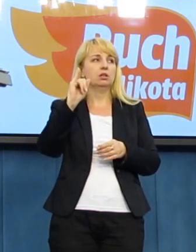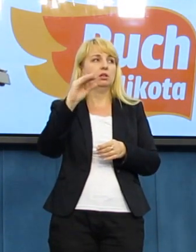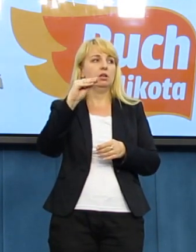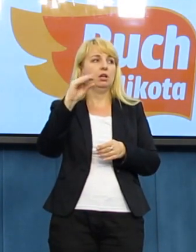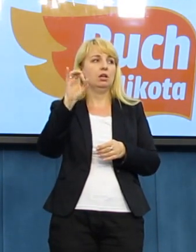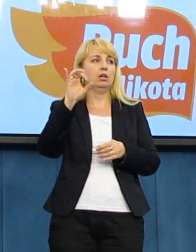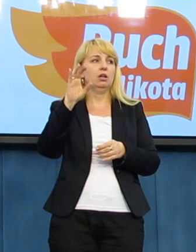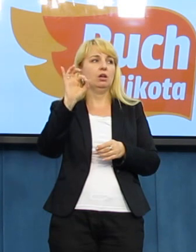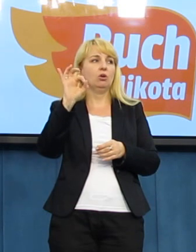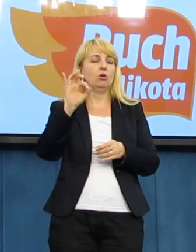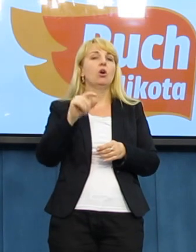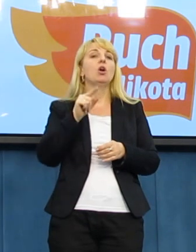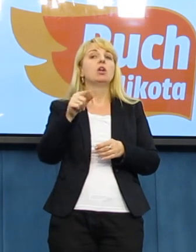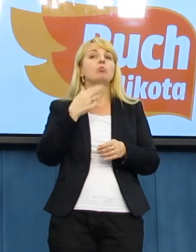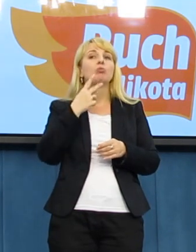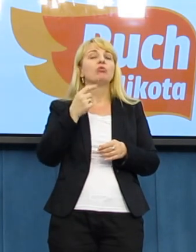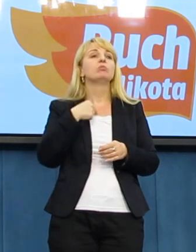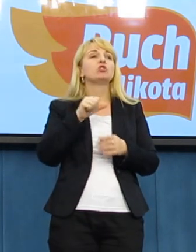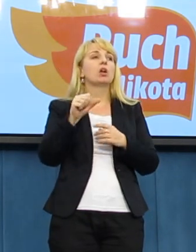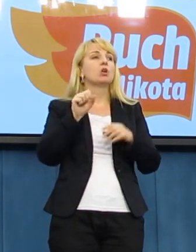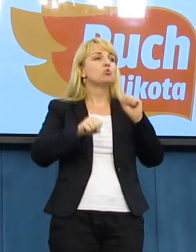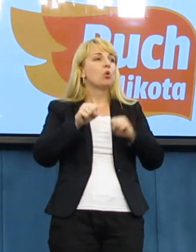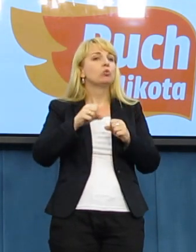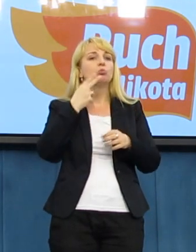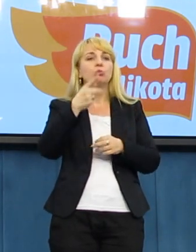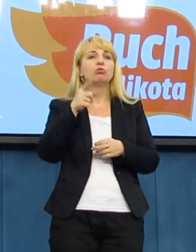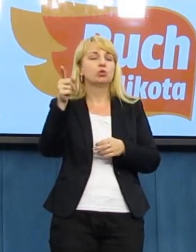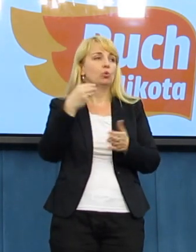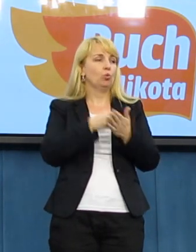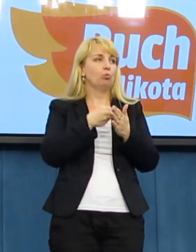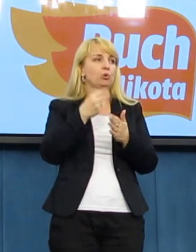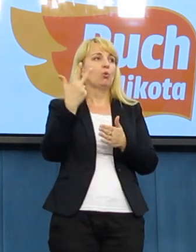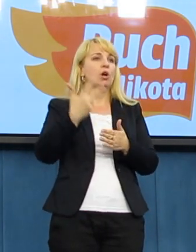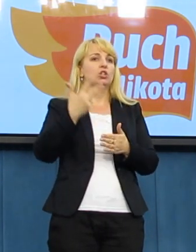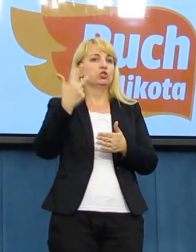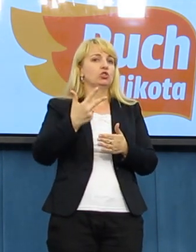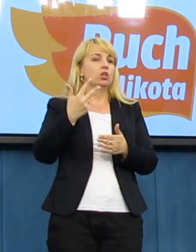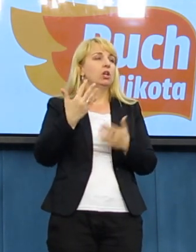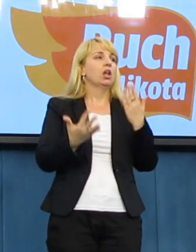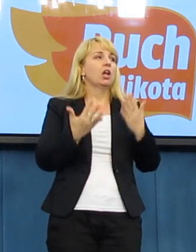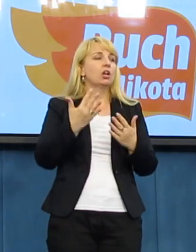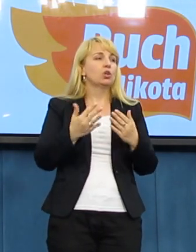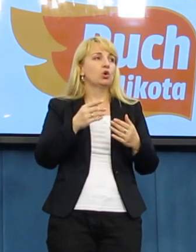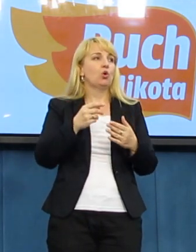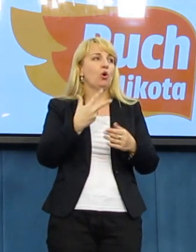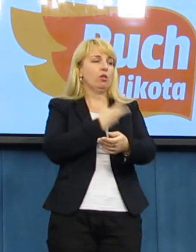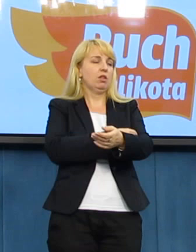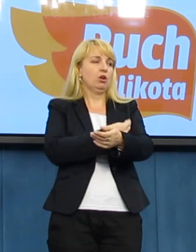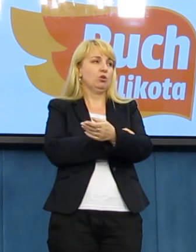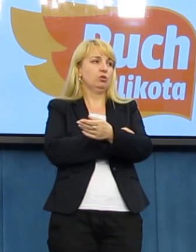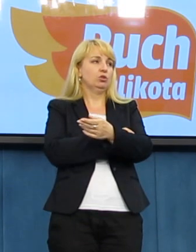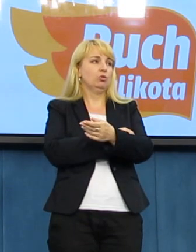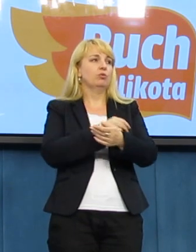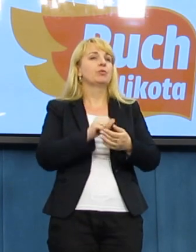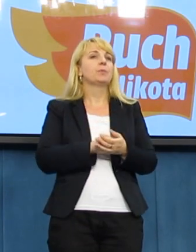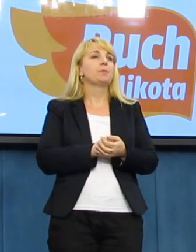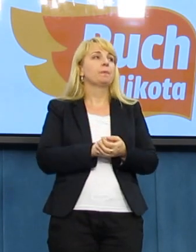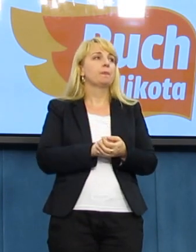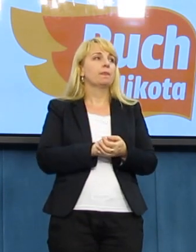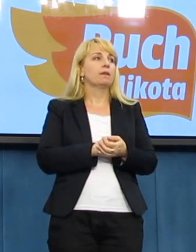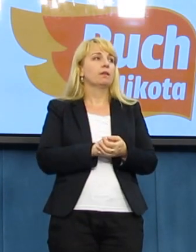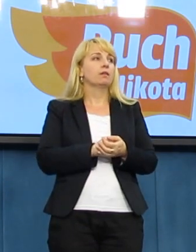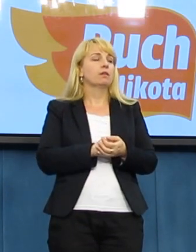Dokładnie, zarzucam. Tak jak ja bym poszedł do prokuratywy powiedział, że pan kupił 10 kilo. I z kolegą, z to jaustem się dogada. Ja potwierdzam. Pupił pan